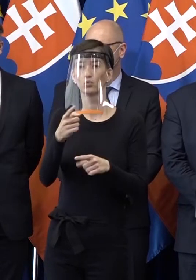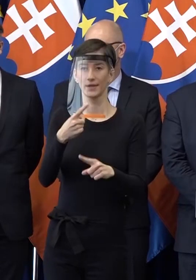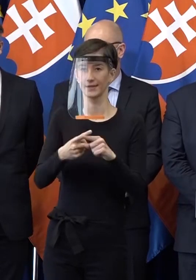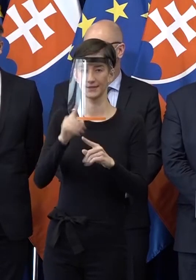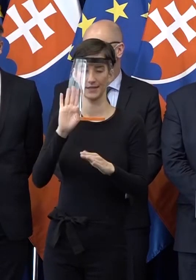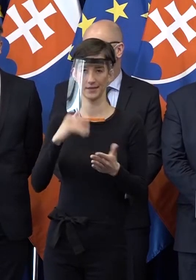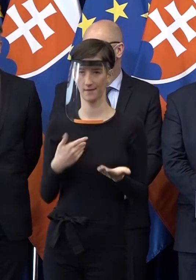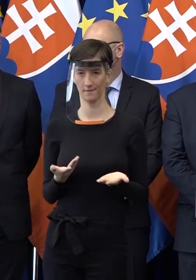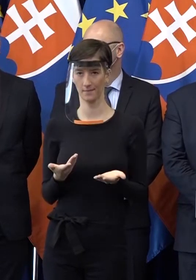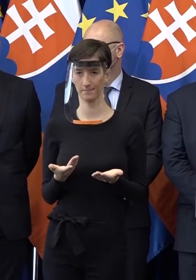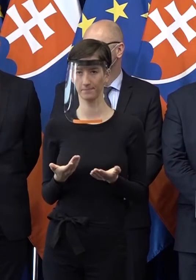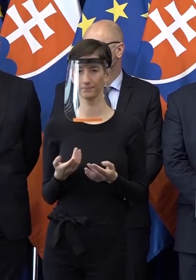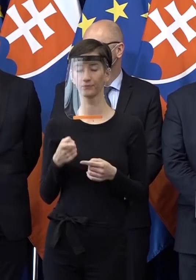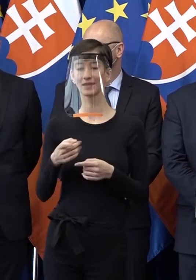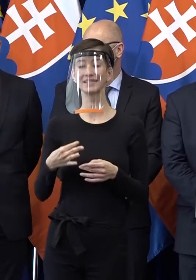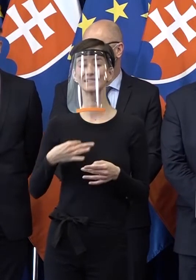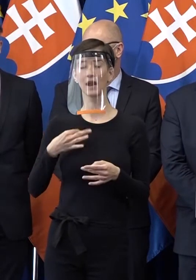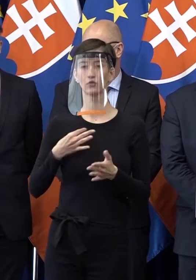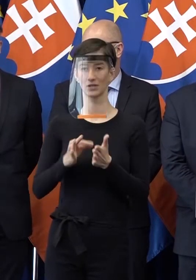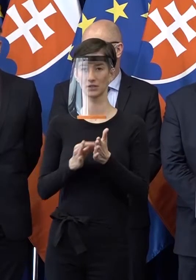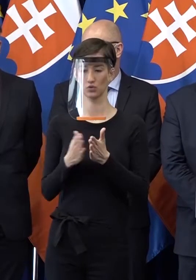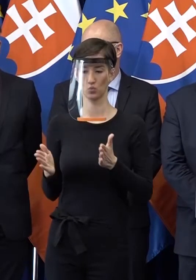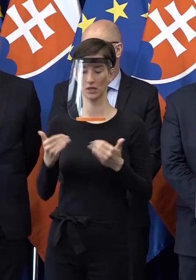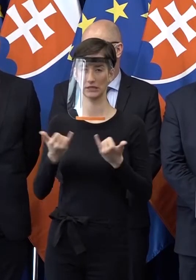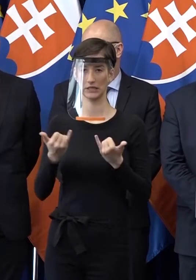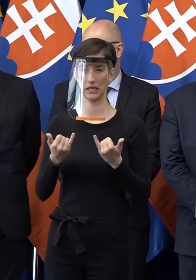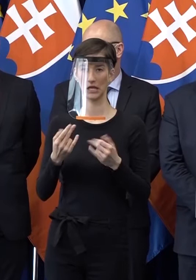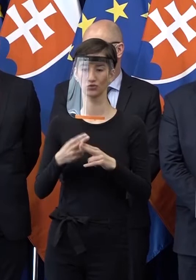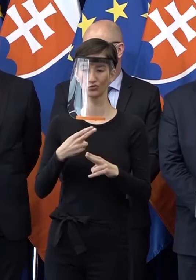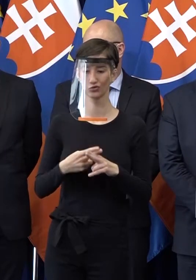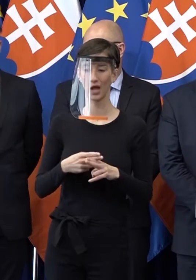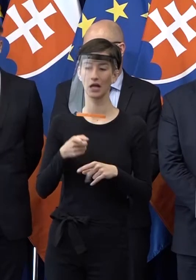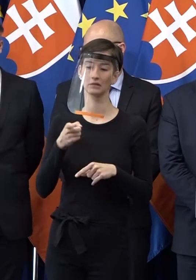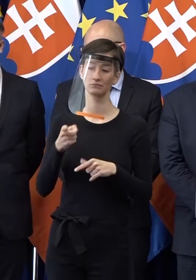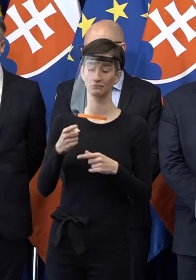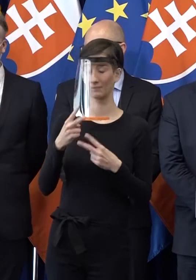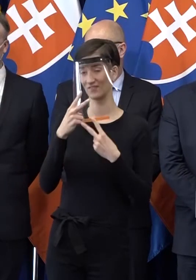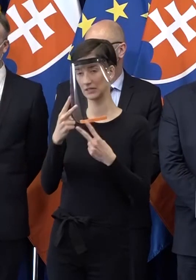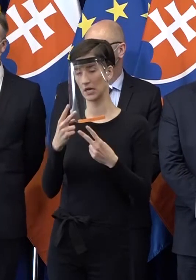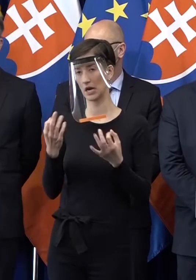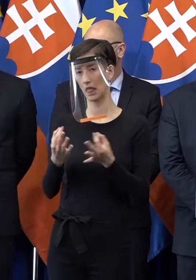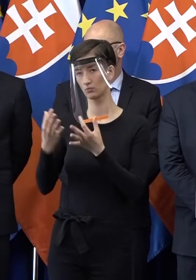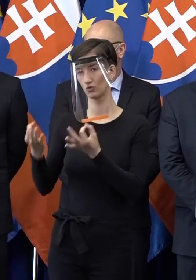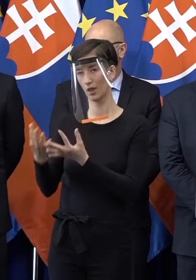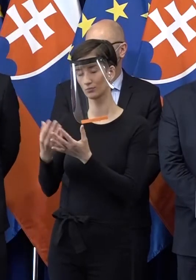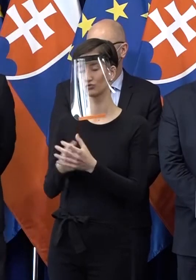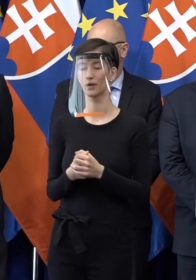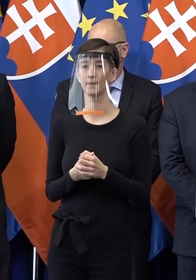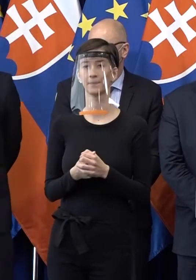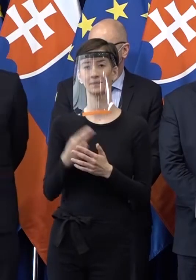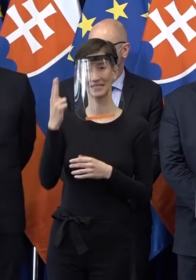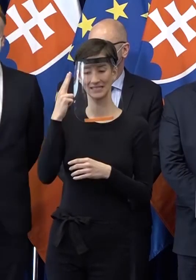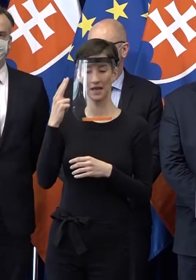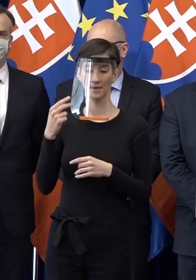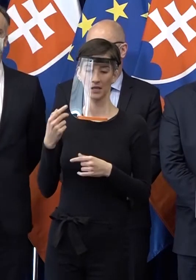Tá zdravotná situácia štátu, podľa vyjadrenia pána premiéra, sa zlepšuje. Čiže dneska sme dali možno